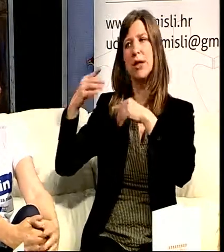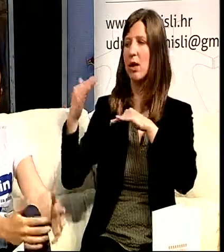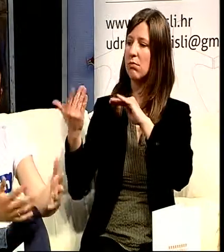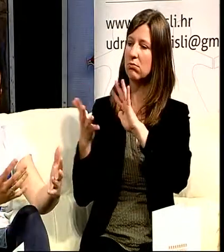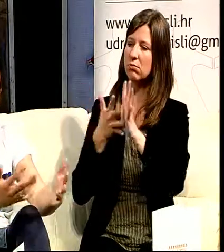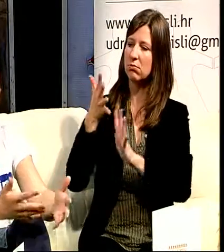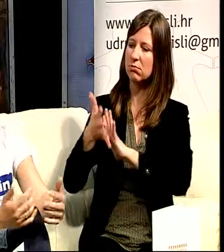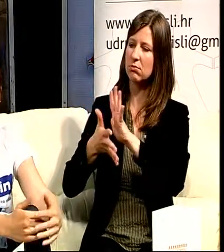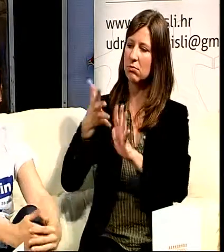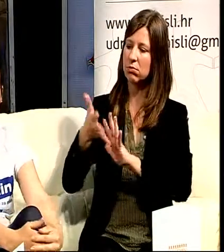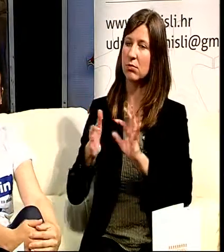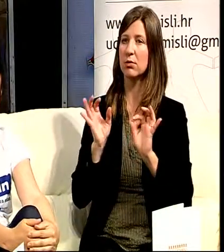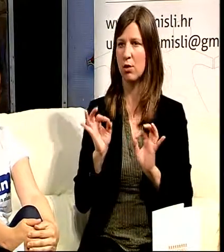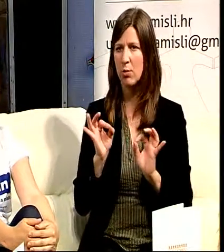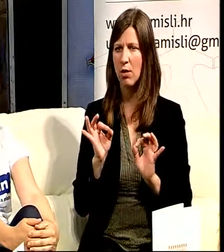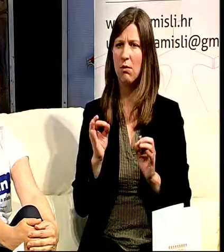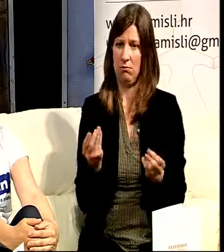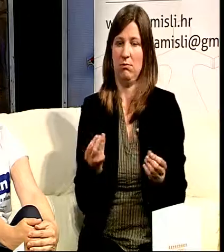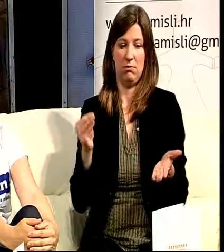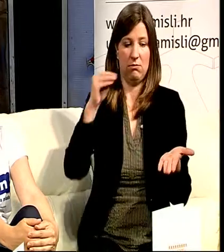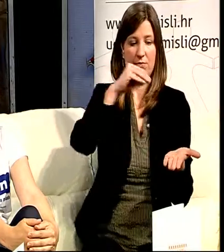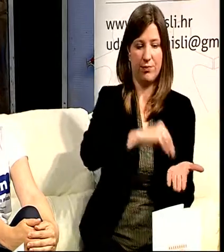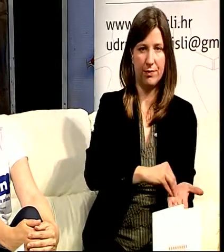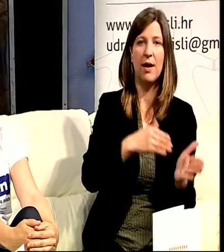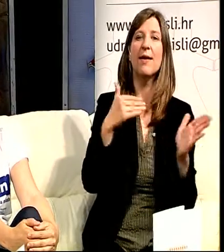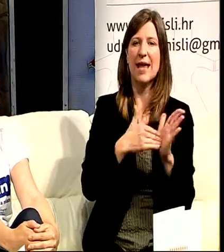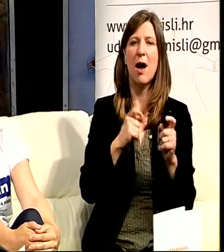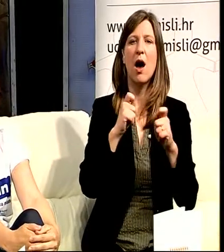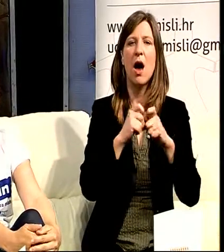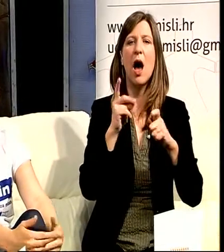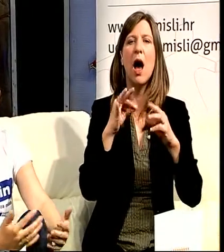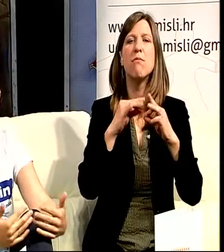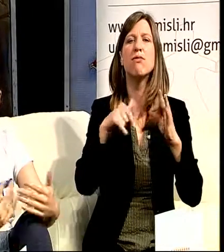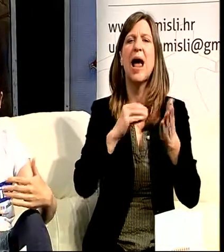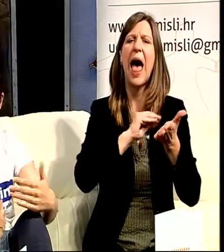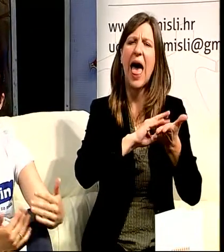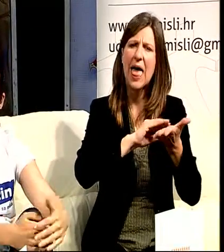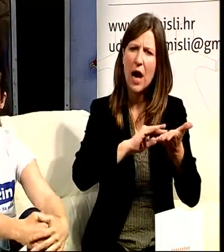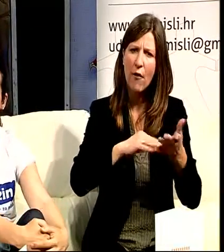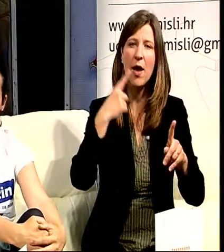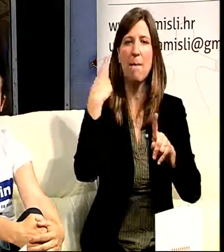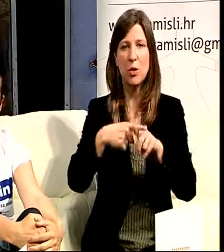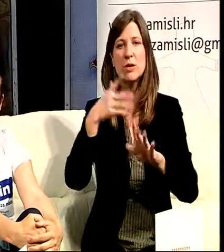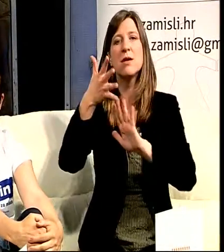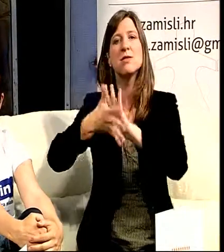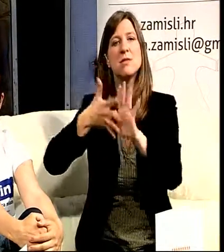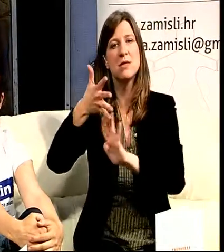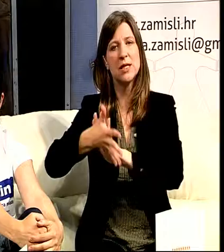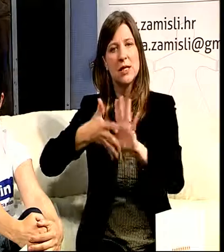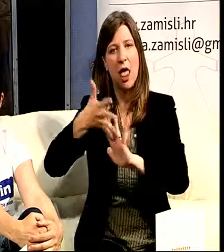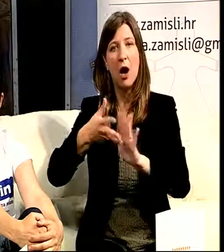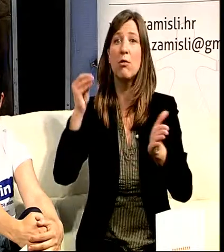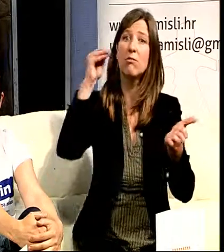se mogla naći brajica kao znakovi kako se oni pišu, odnosno znakovi na znakovnom jeziku kako se